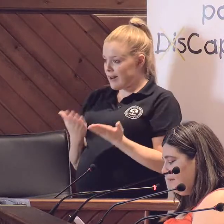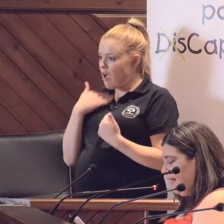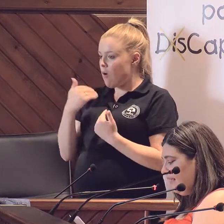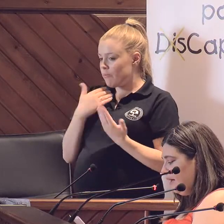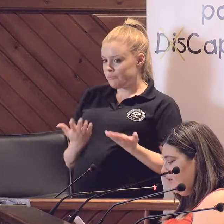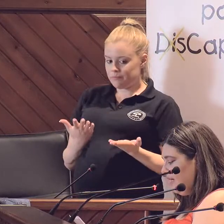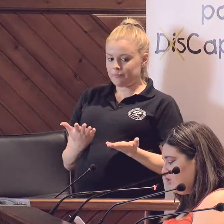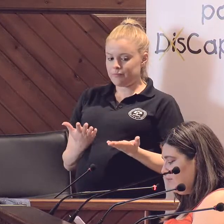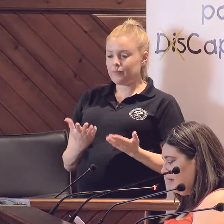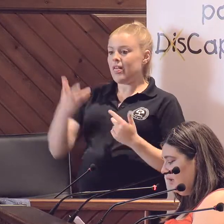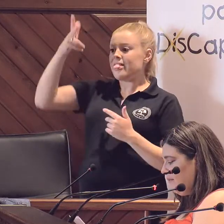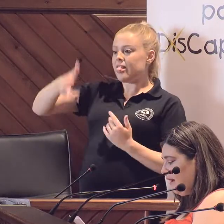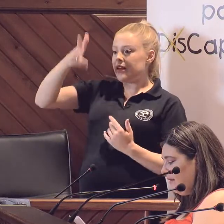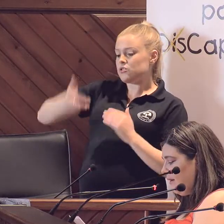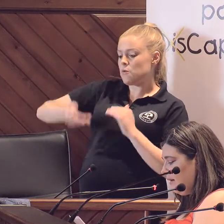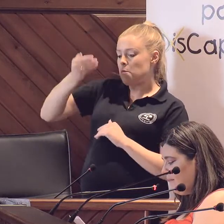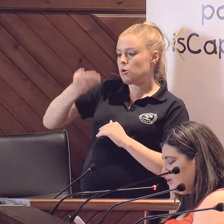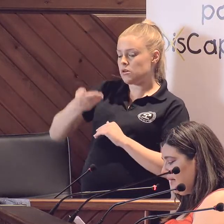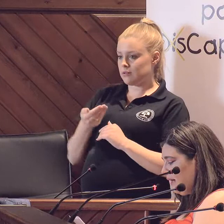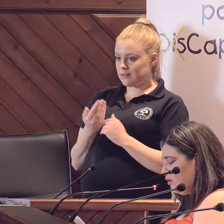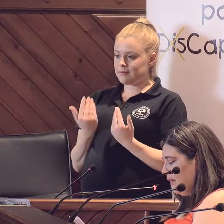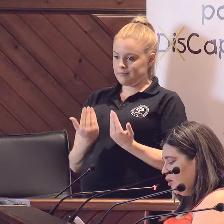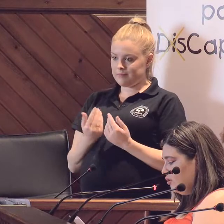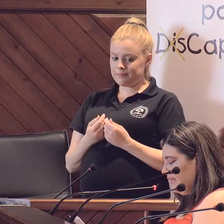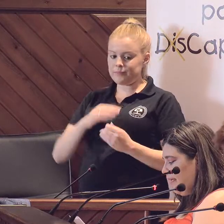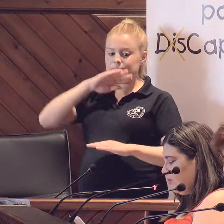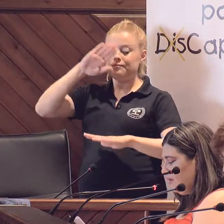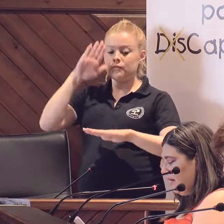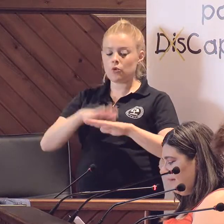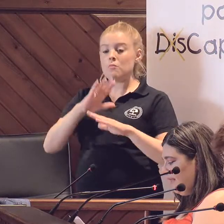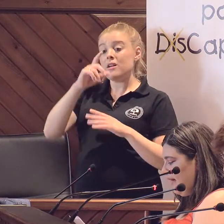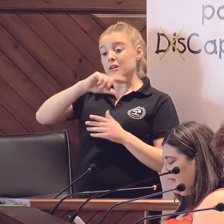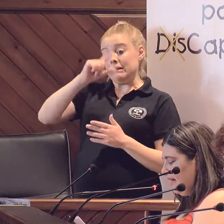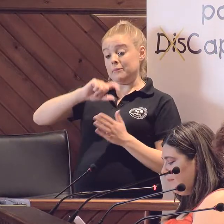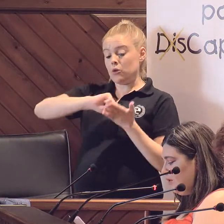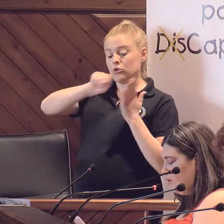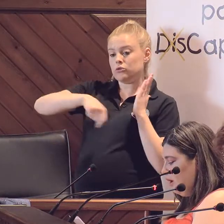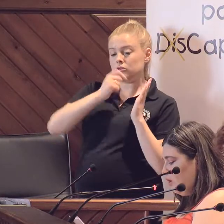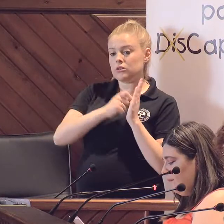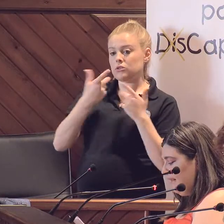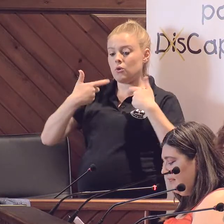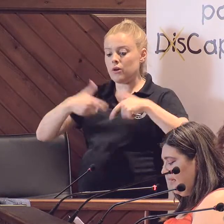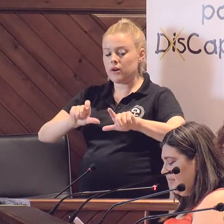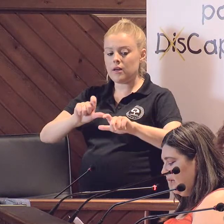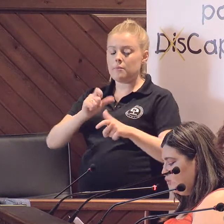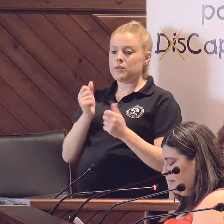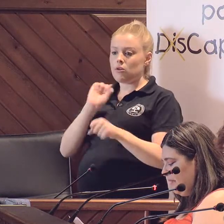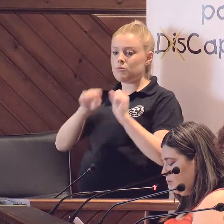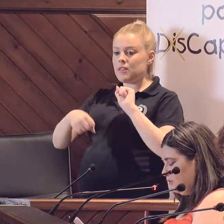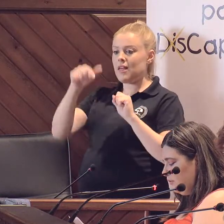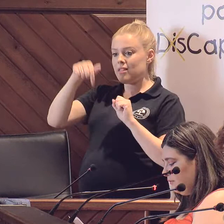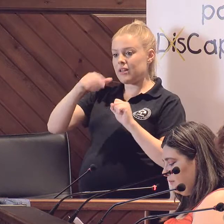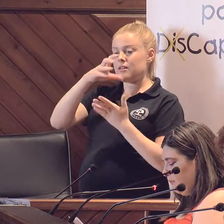Hacer prevalecer los derechos humanos y laborables de las personas contratadas con discapacidad en el ámbito competencial del